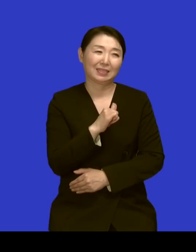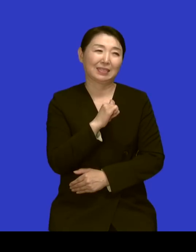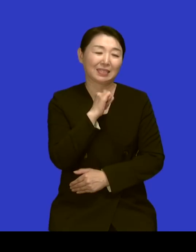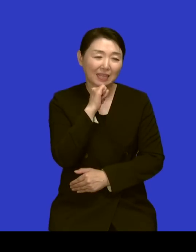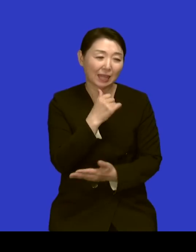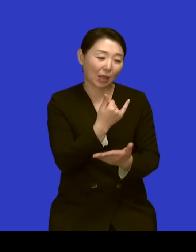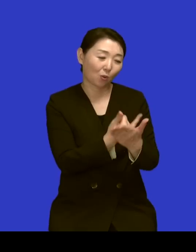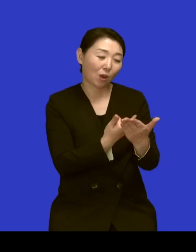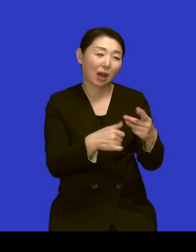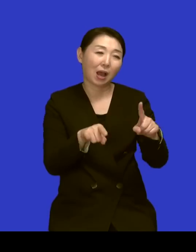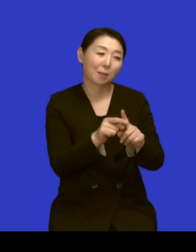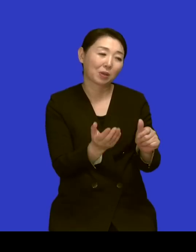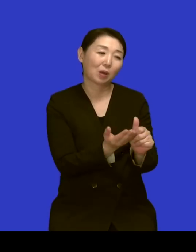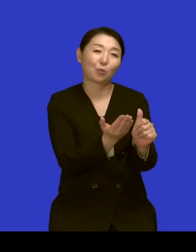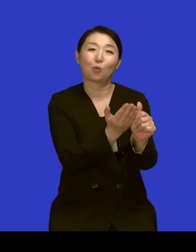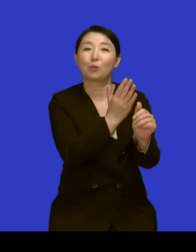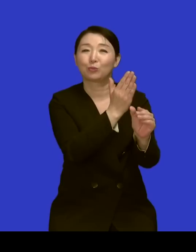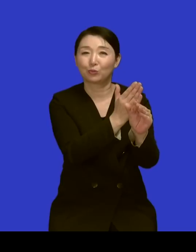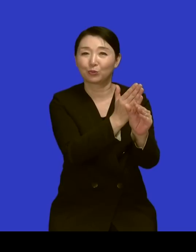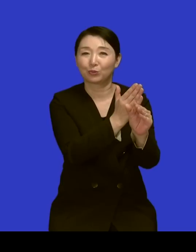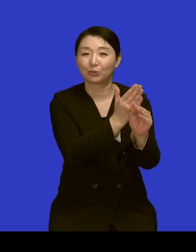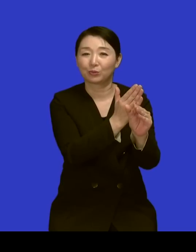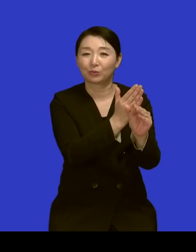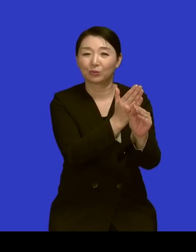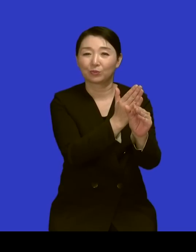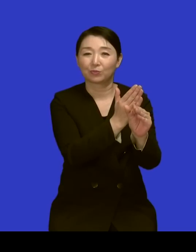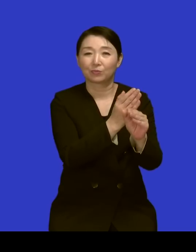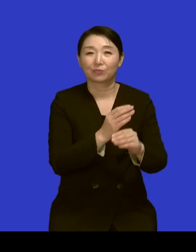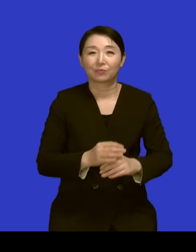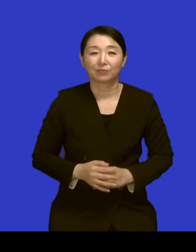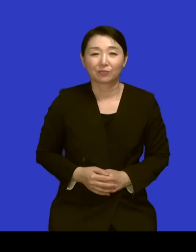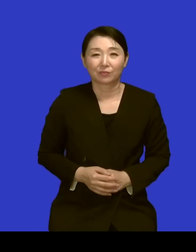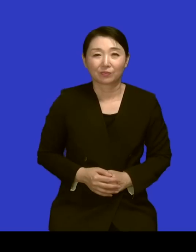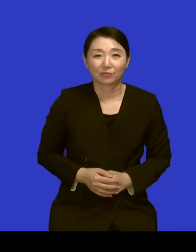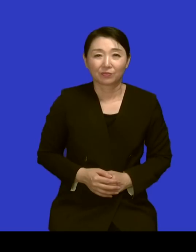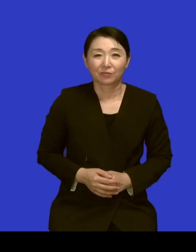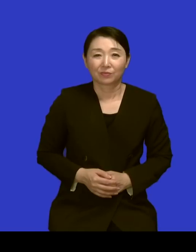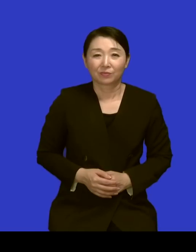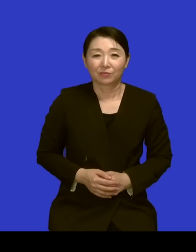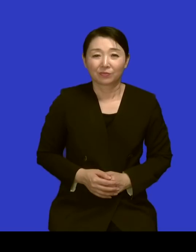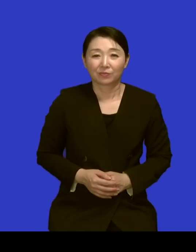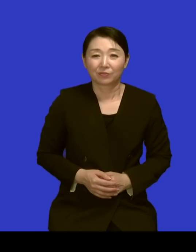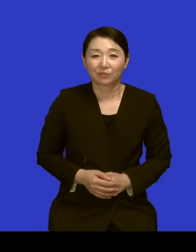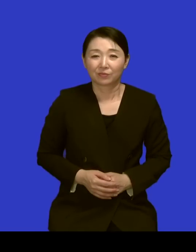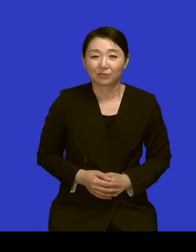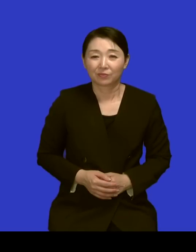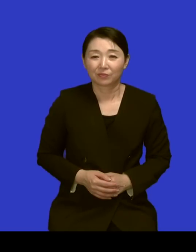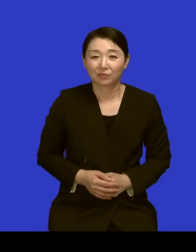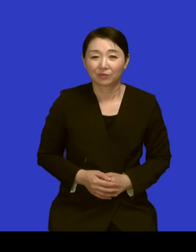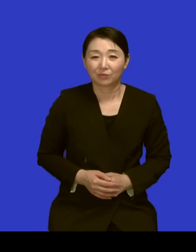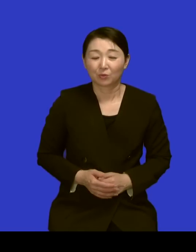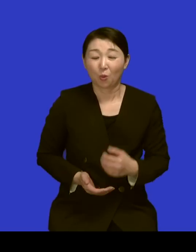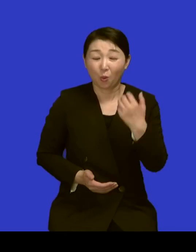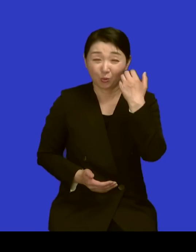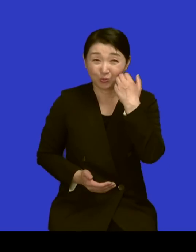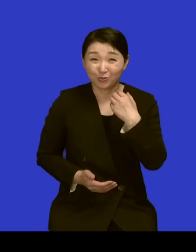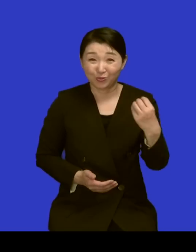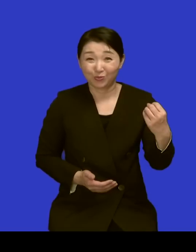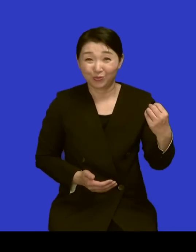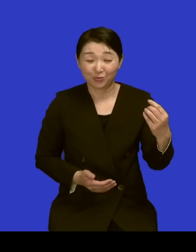다 돌보고 있을 때니까 네 어떤 애가 시골 시골에서 이제 공부도 못하고 너무 학교를